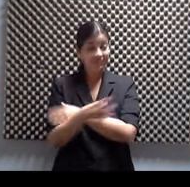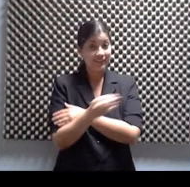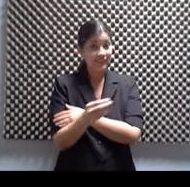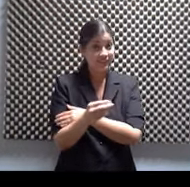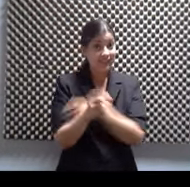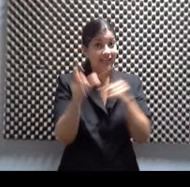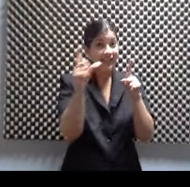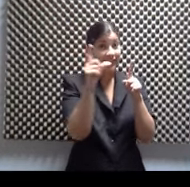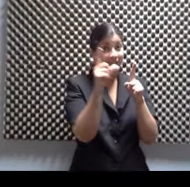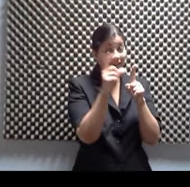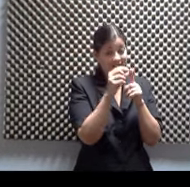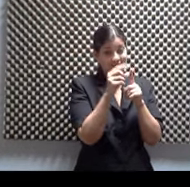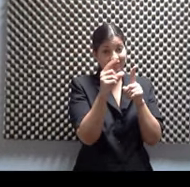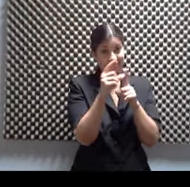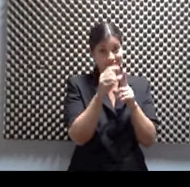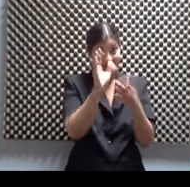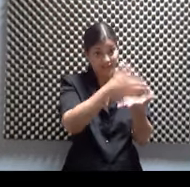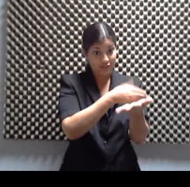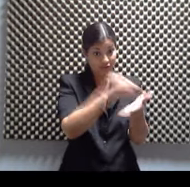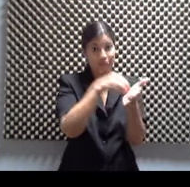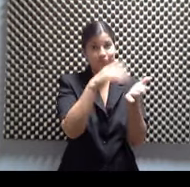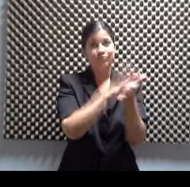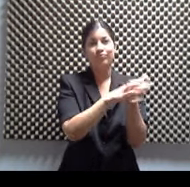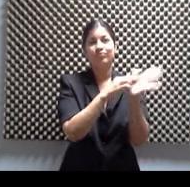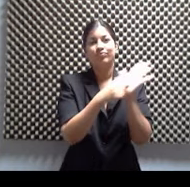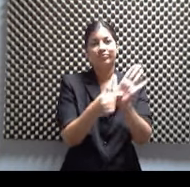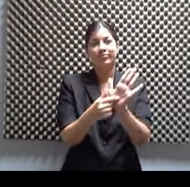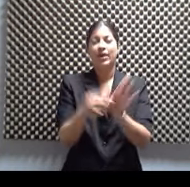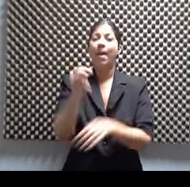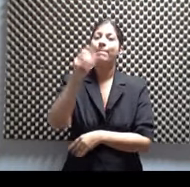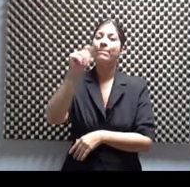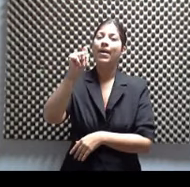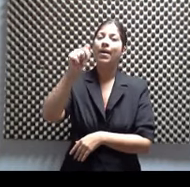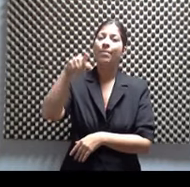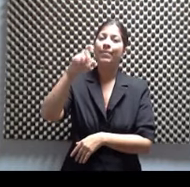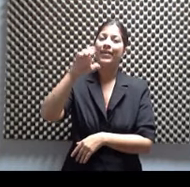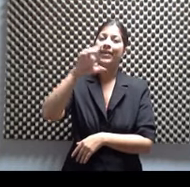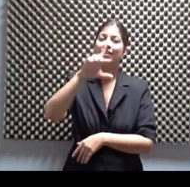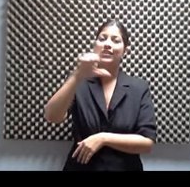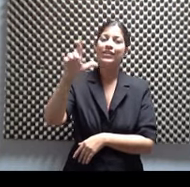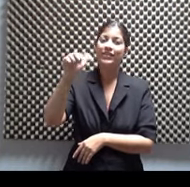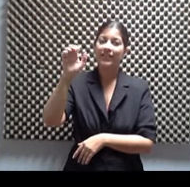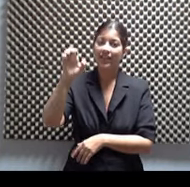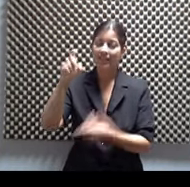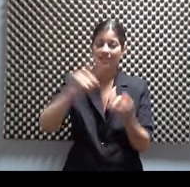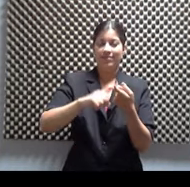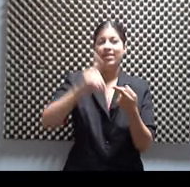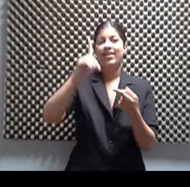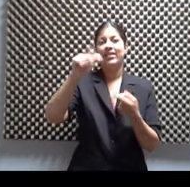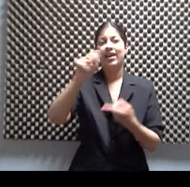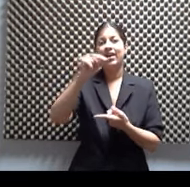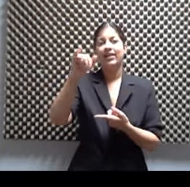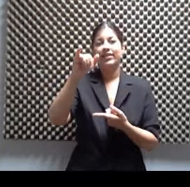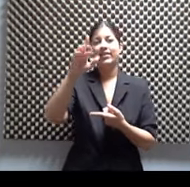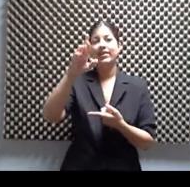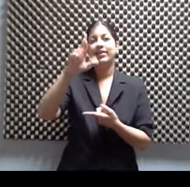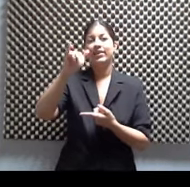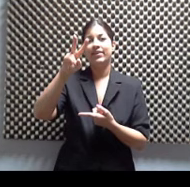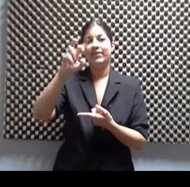de cada una de las canciones. Está Mapelle, Dani Rivera y muchísimos artistas, Chabela Rodríguez, muchísimos artistas invitados. Billy